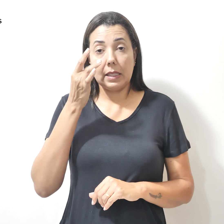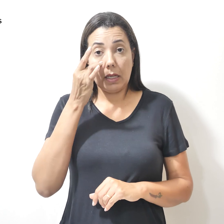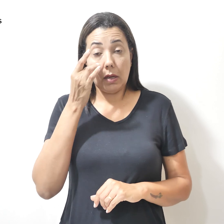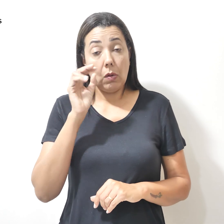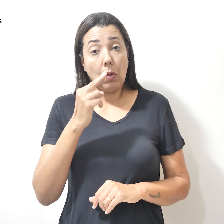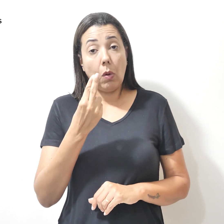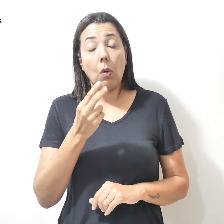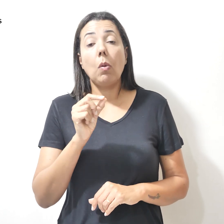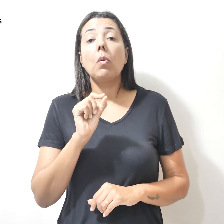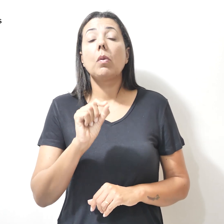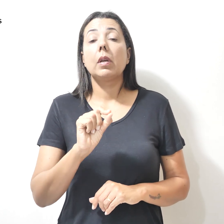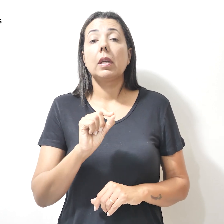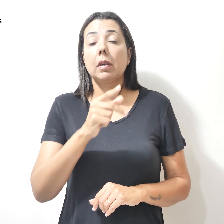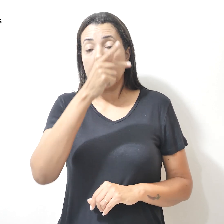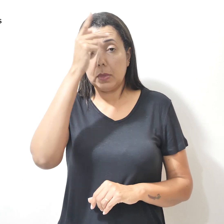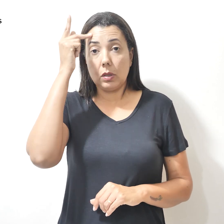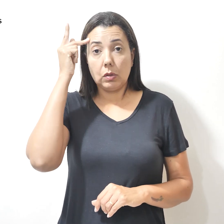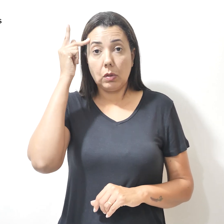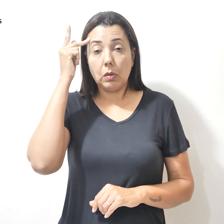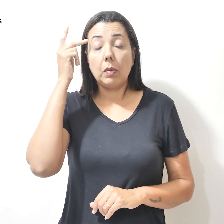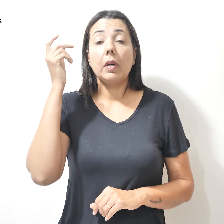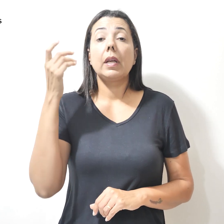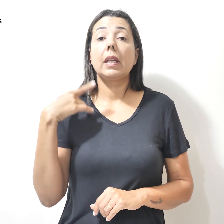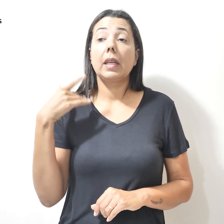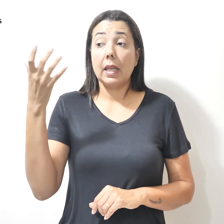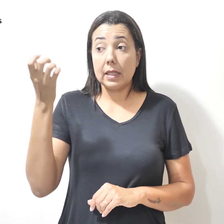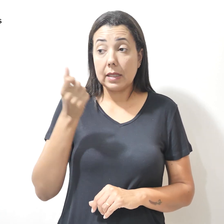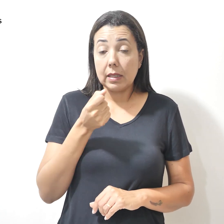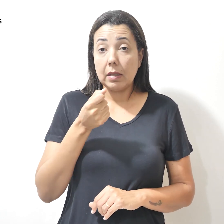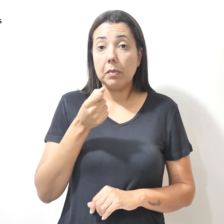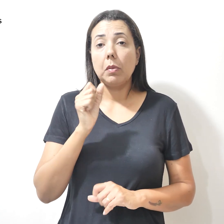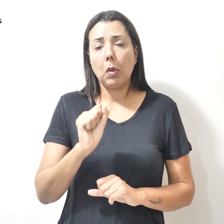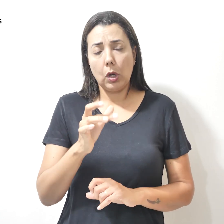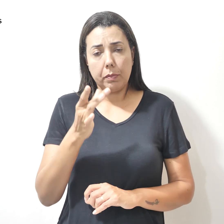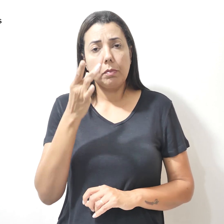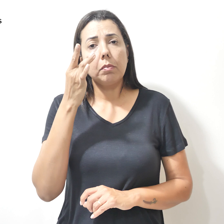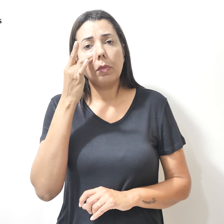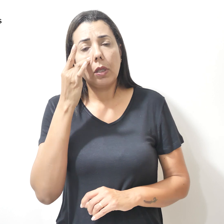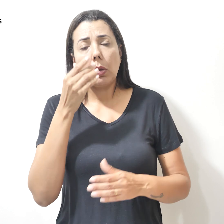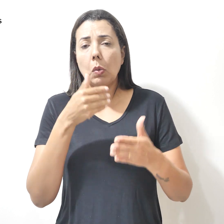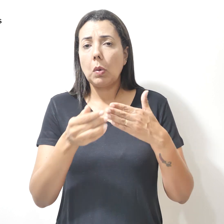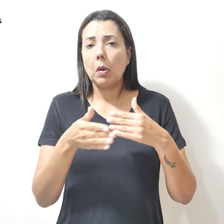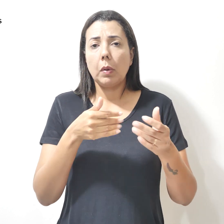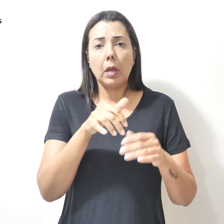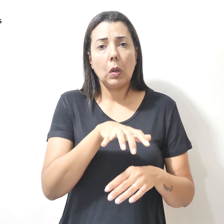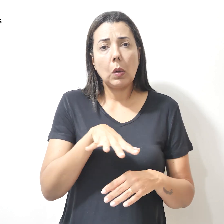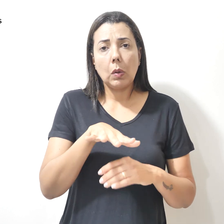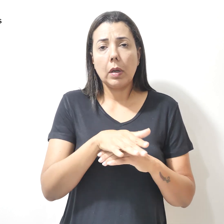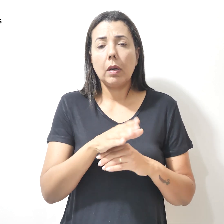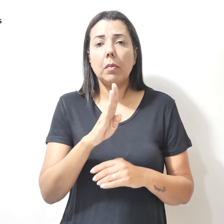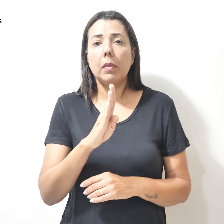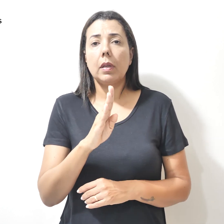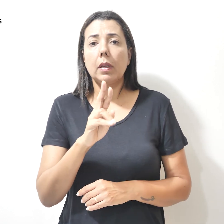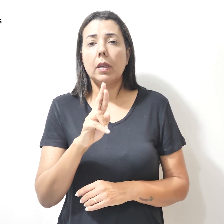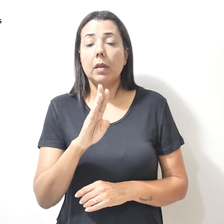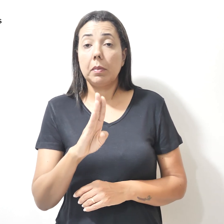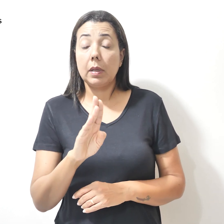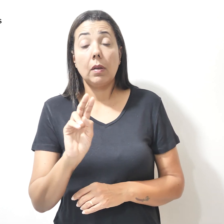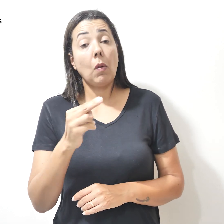seja, o beneficiário pode ir pessoalmente a qualquer agência do BRB ou pode